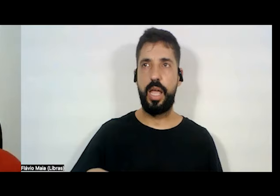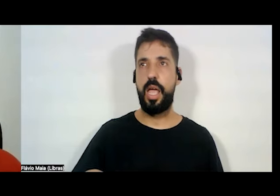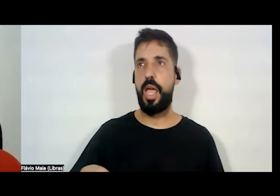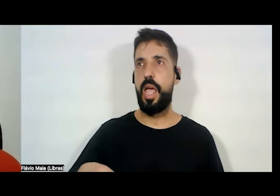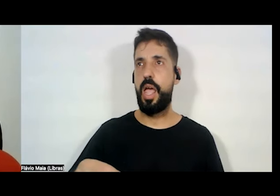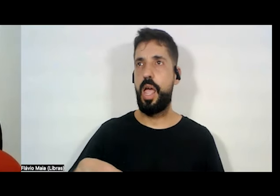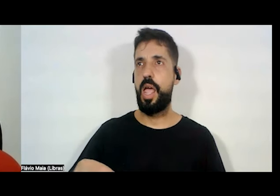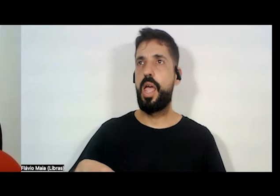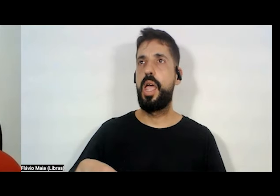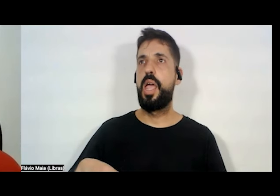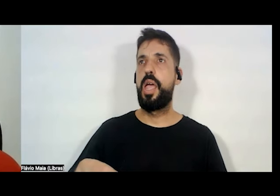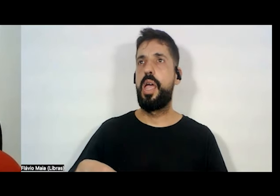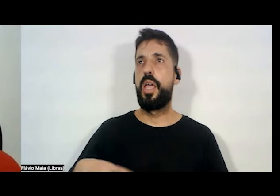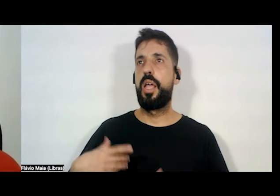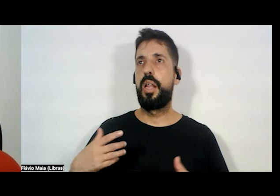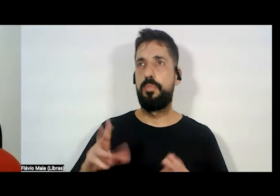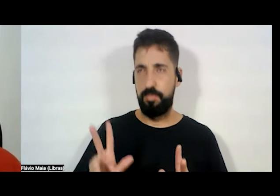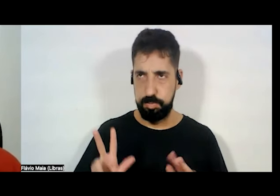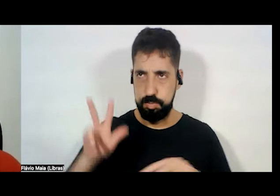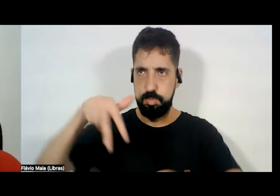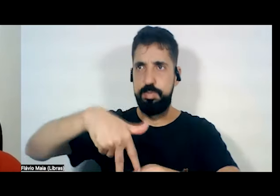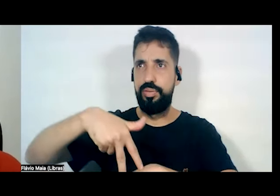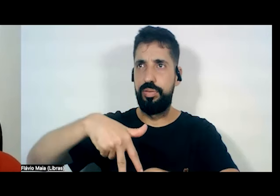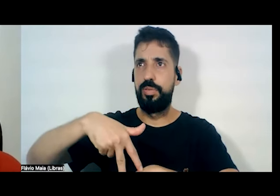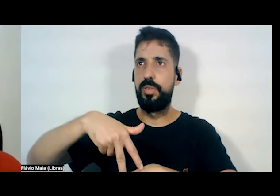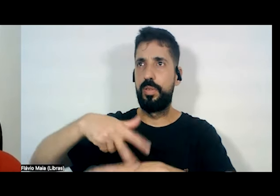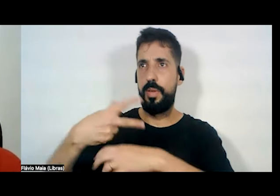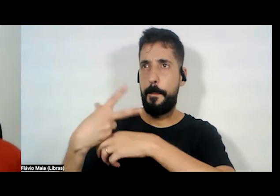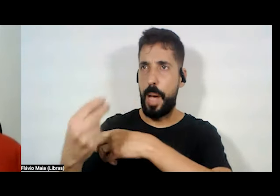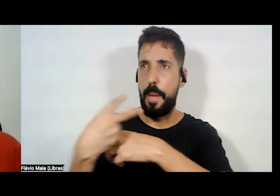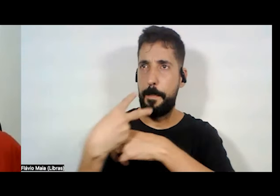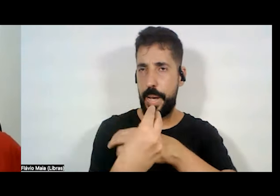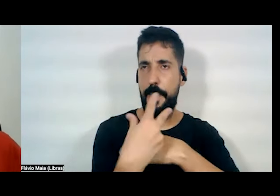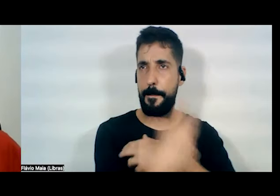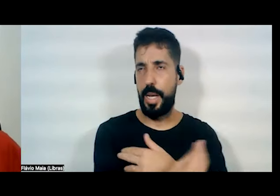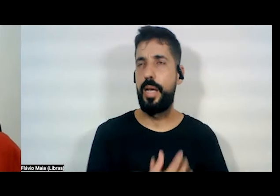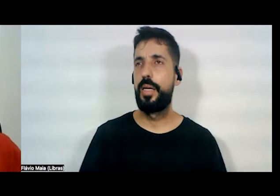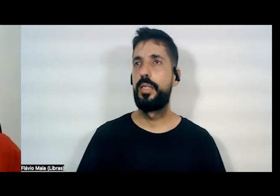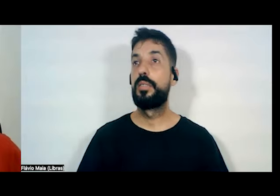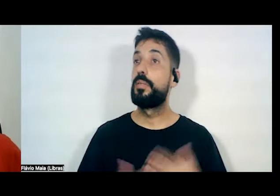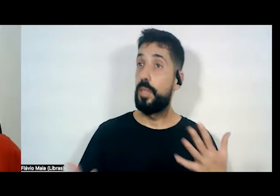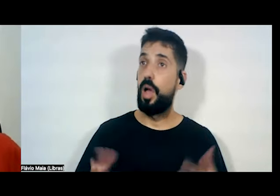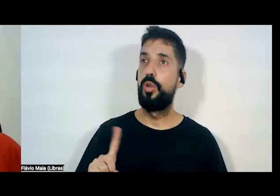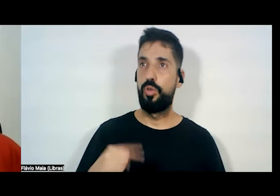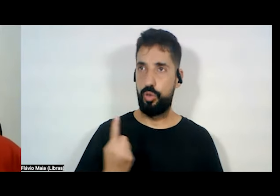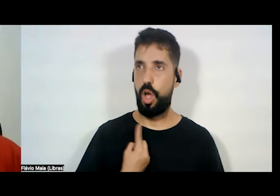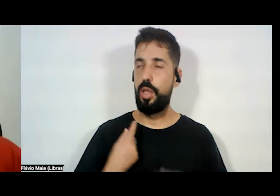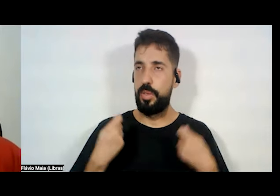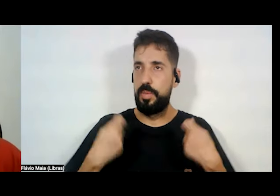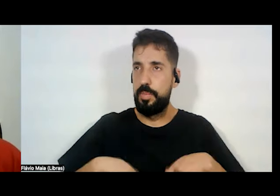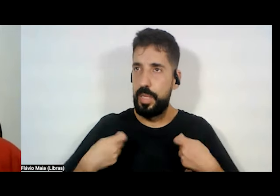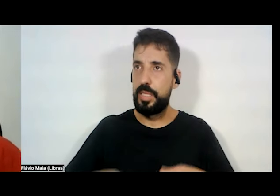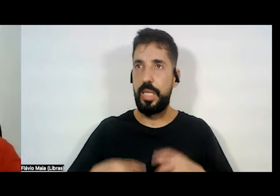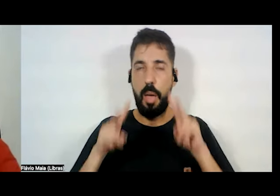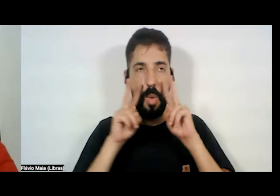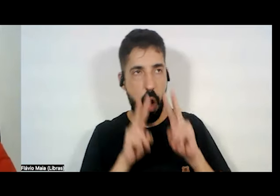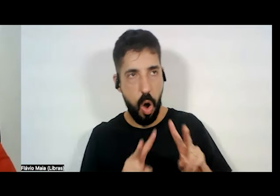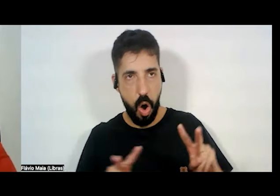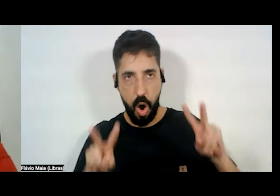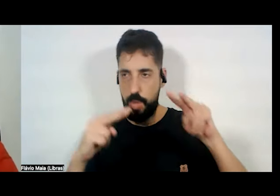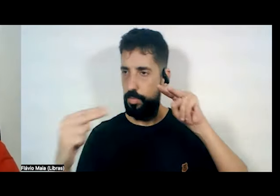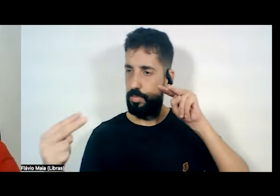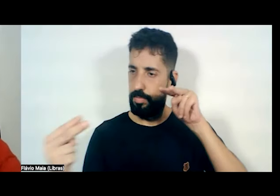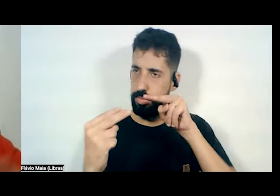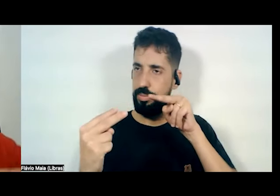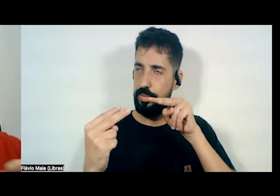opressores. e, portanto, nós precisamos olhar nos olhos da outra